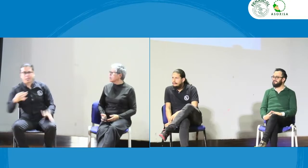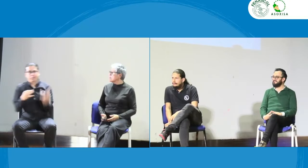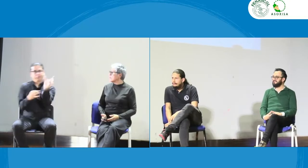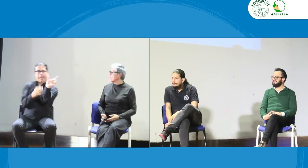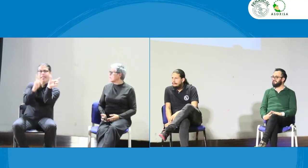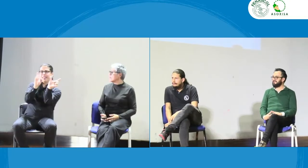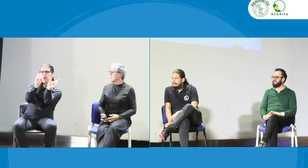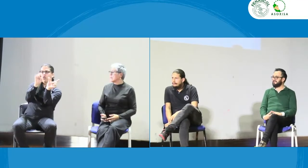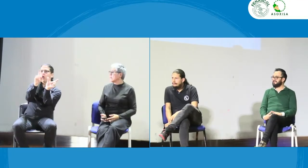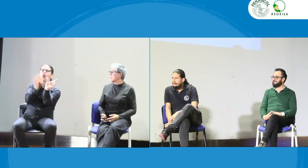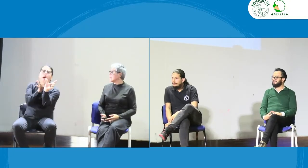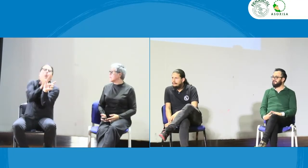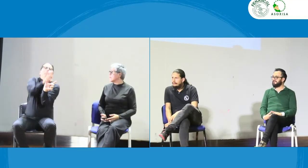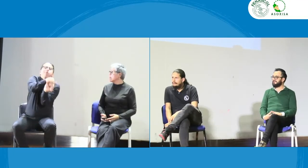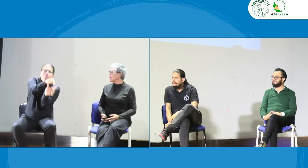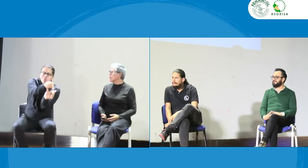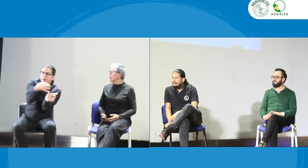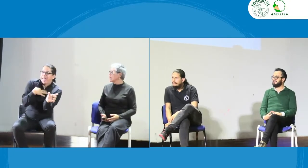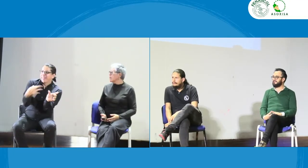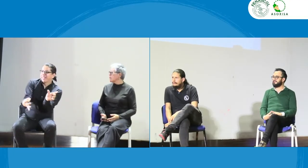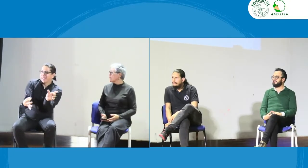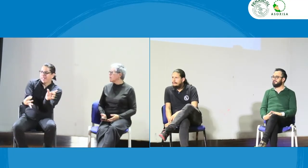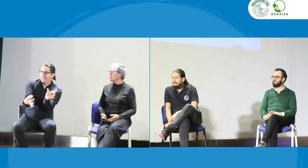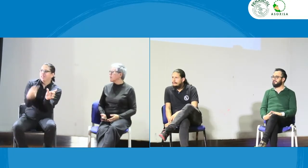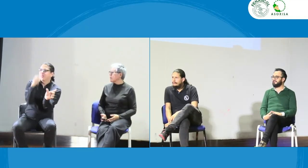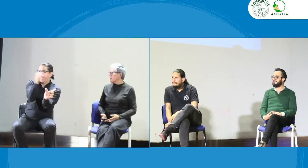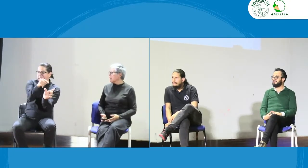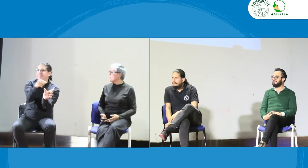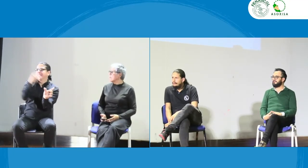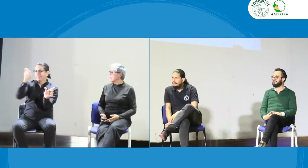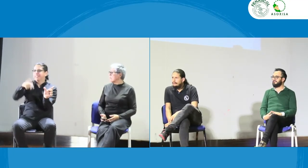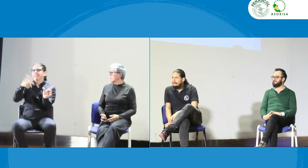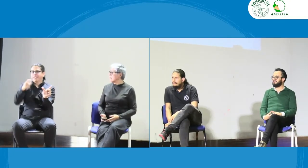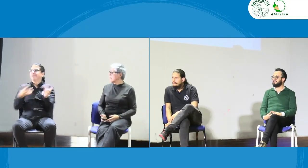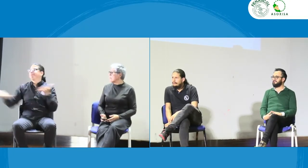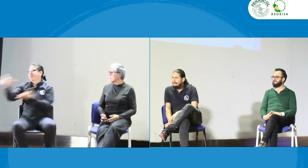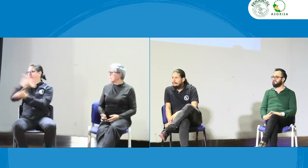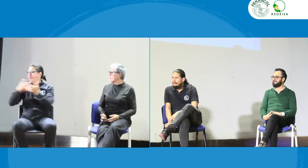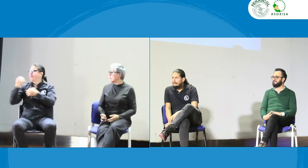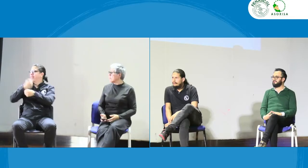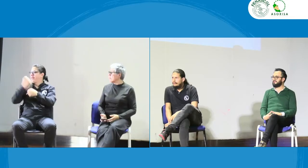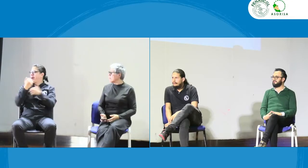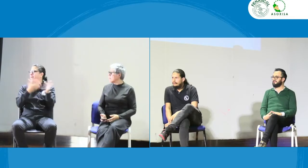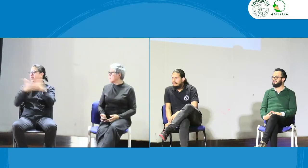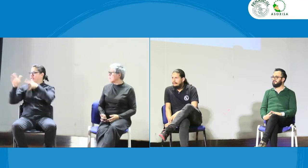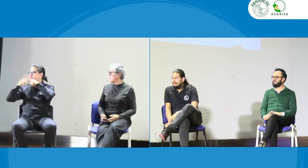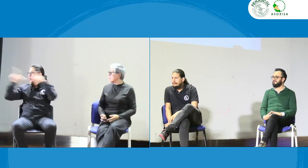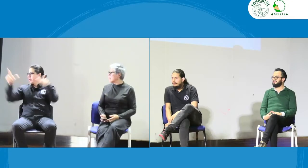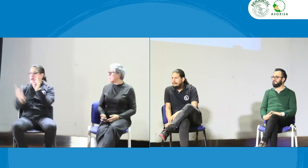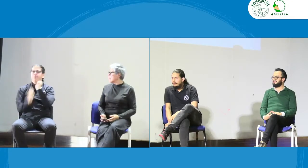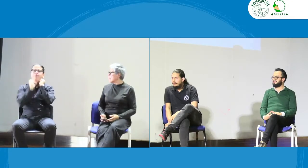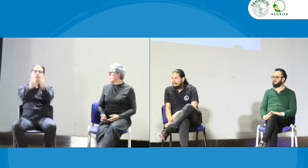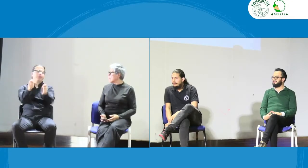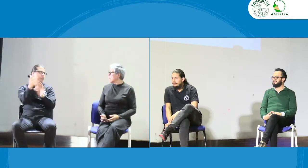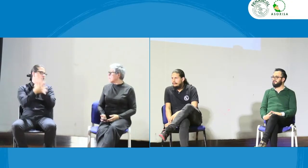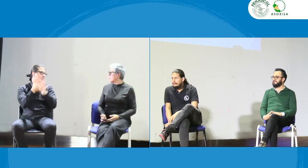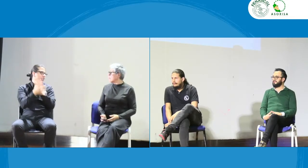a esto a este concepto como tal y todo lo que esto implica porque pues allí está la ética también entonces allí también tenemos que trabajar en